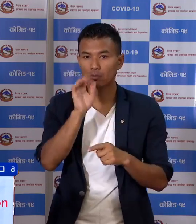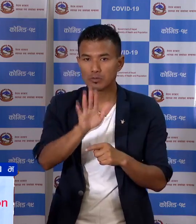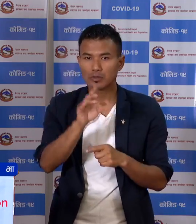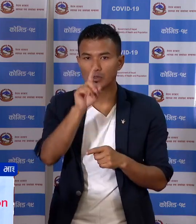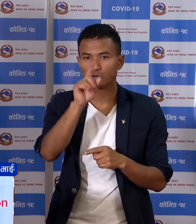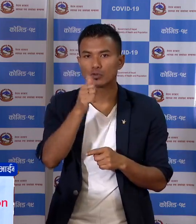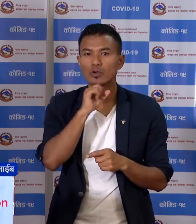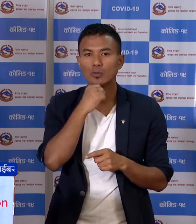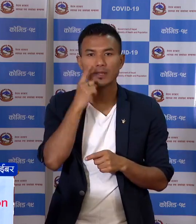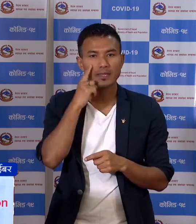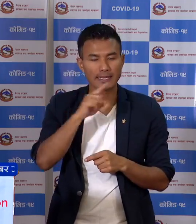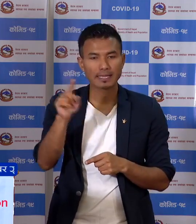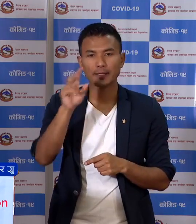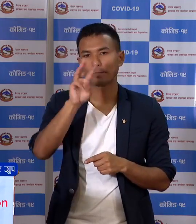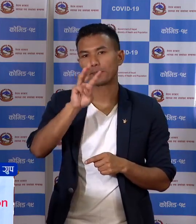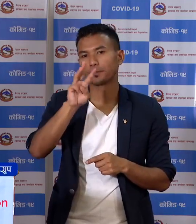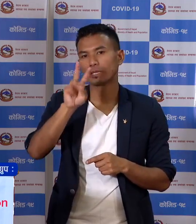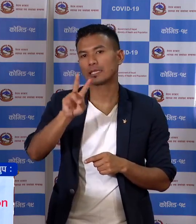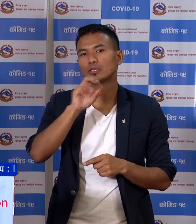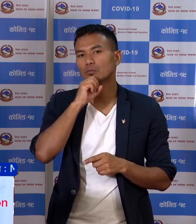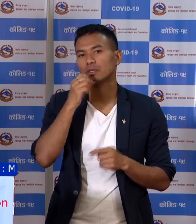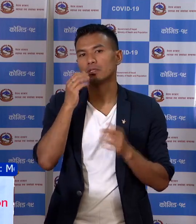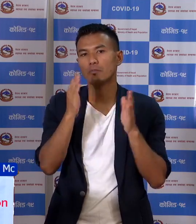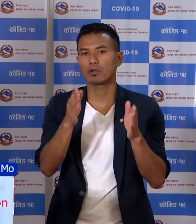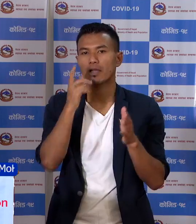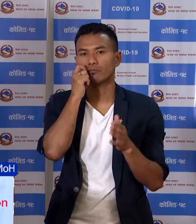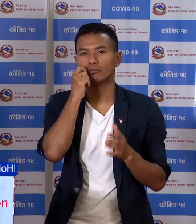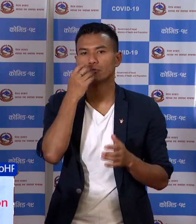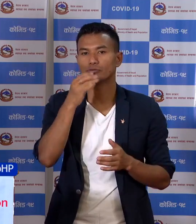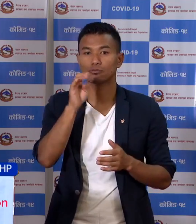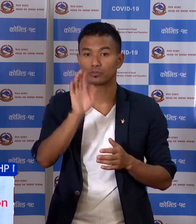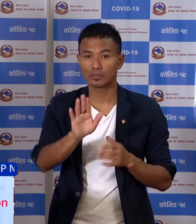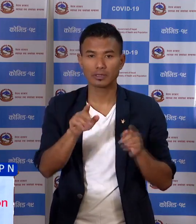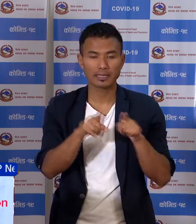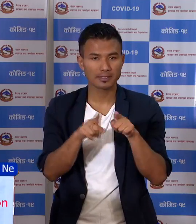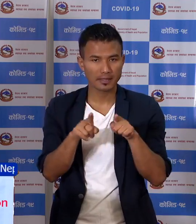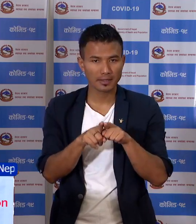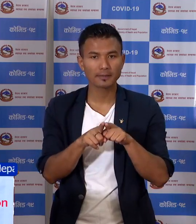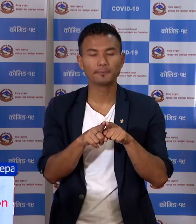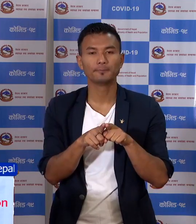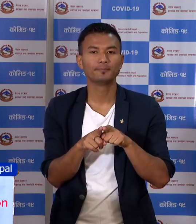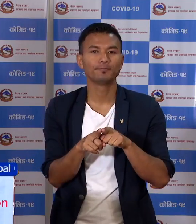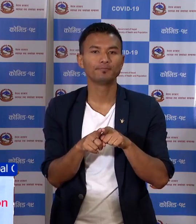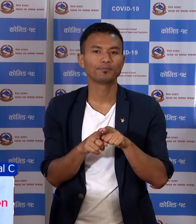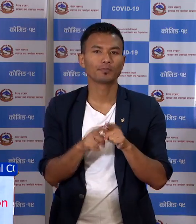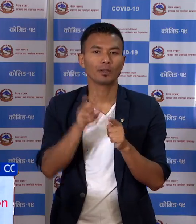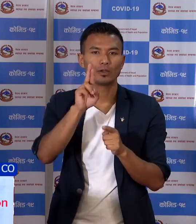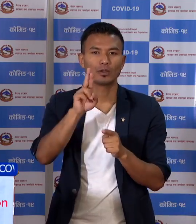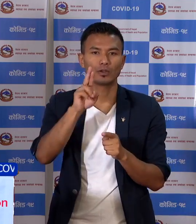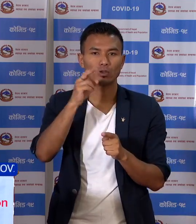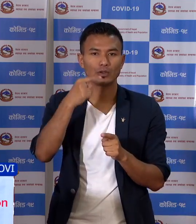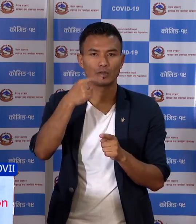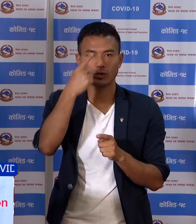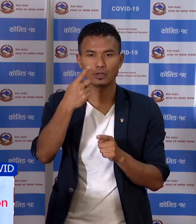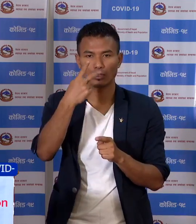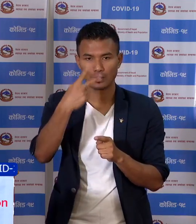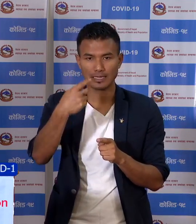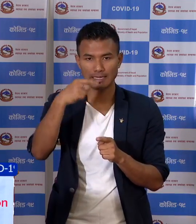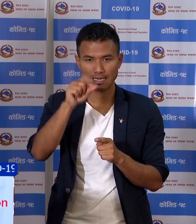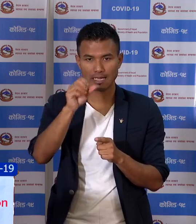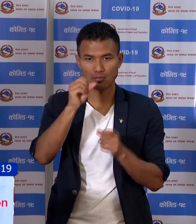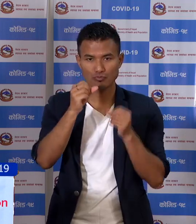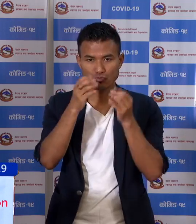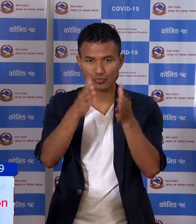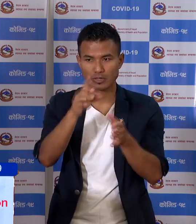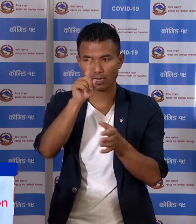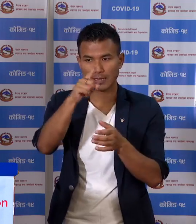पोजेटिव देखी बत्तिस बर्ष का पुरुषुनोंच तेसे गरी रनेनापूर एक बाके काई